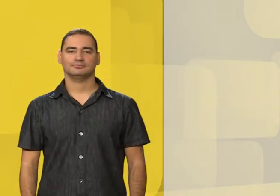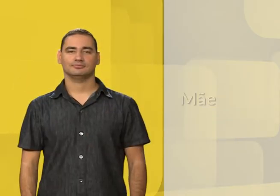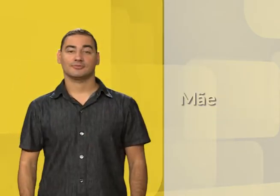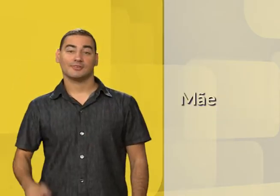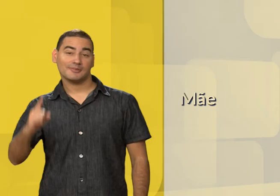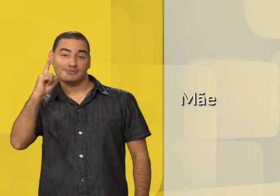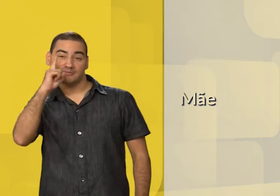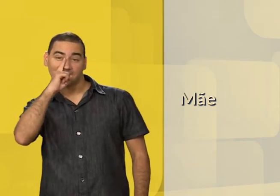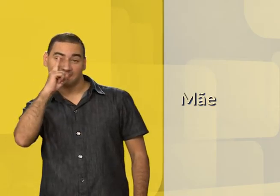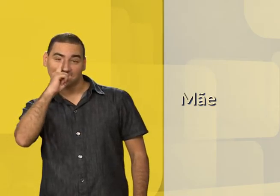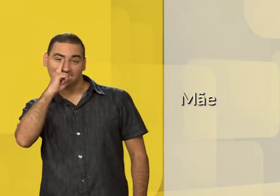Mãe